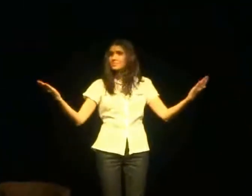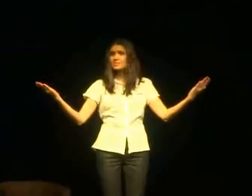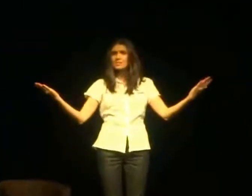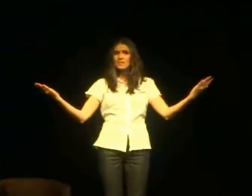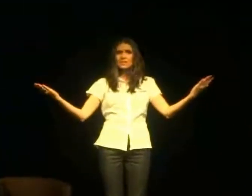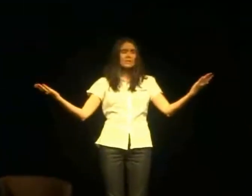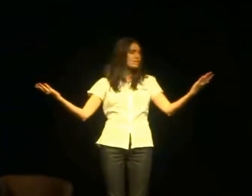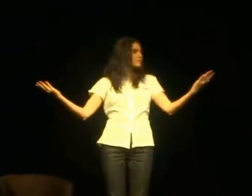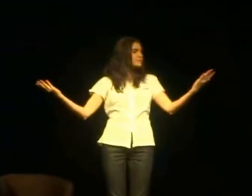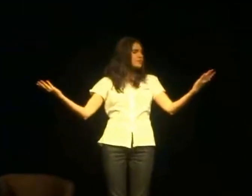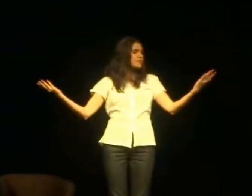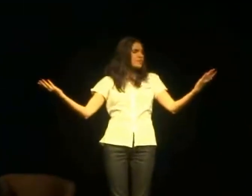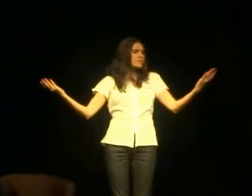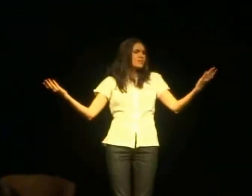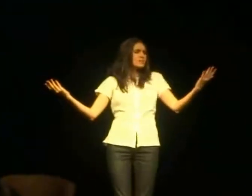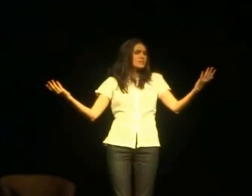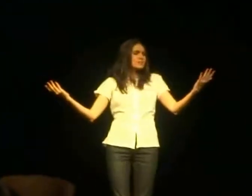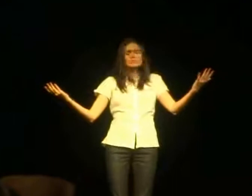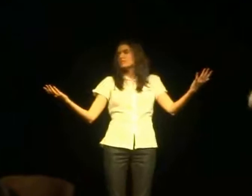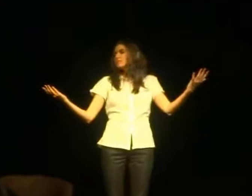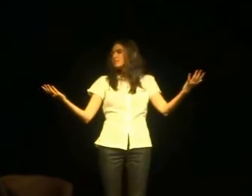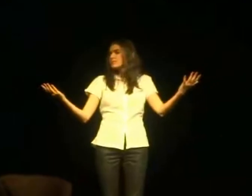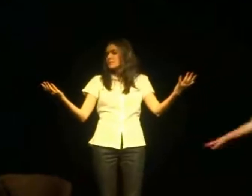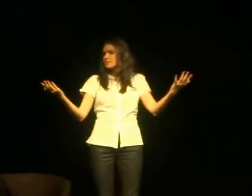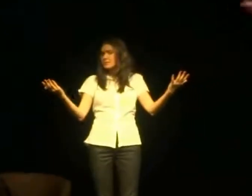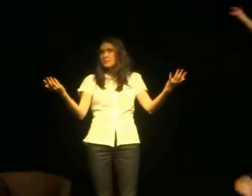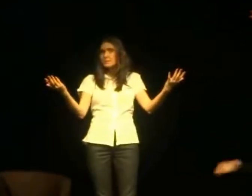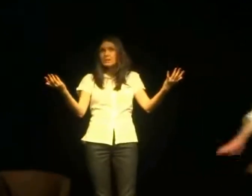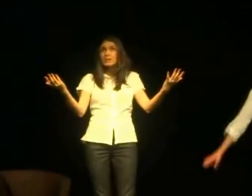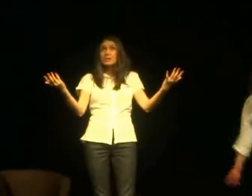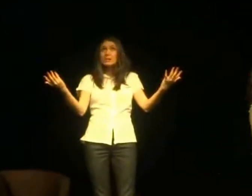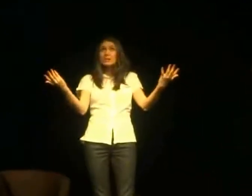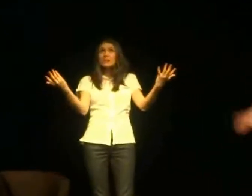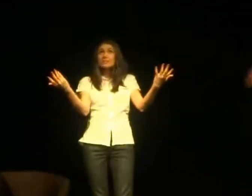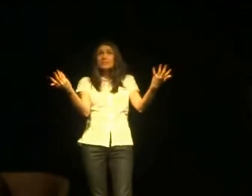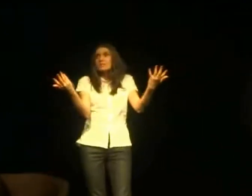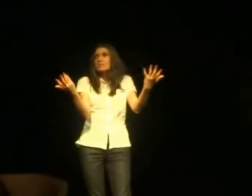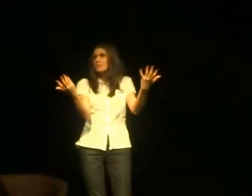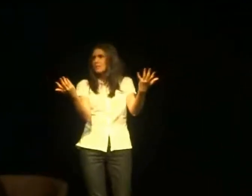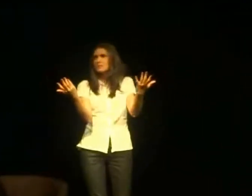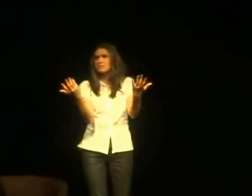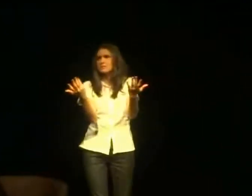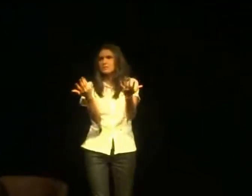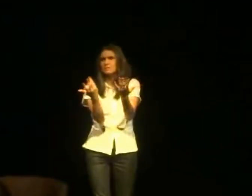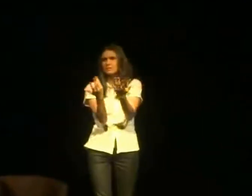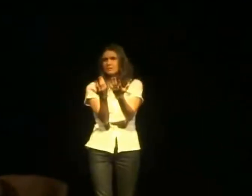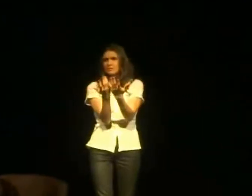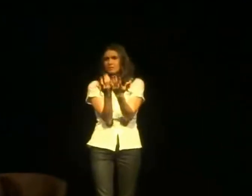Mais tu ne sais pas si tu y crois Il paraît a